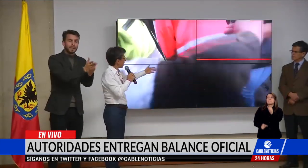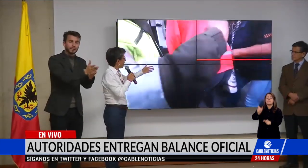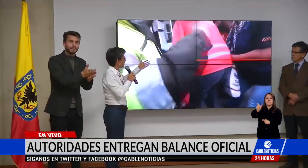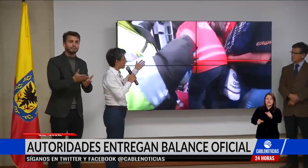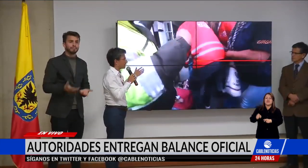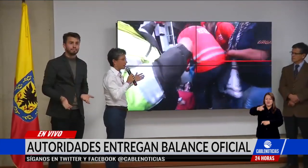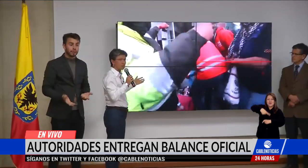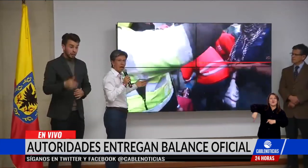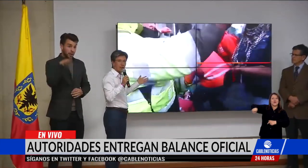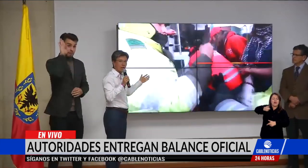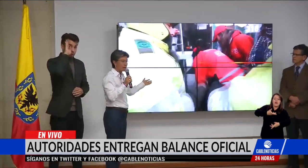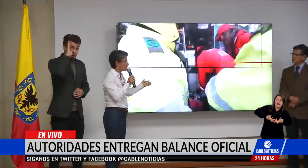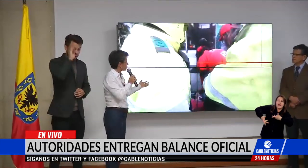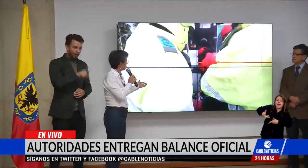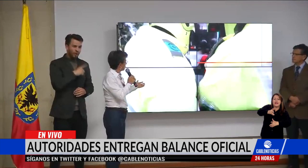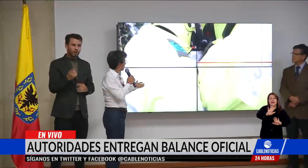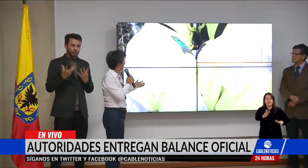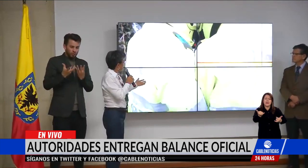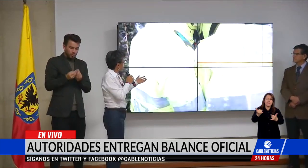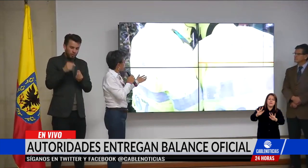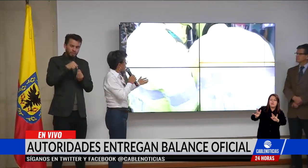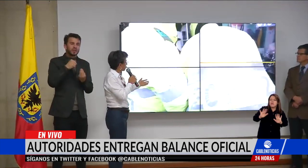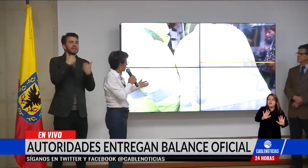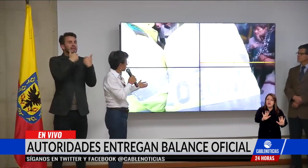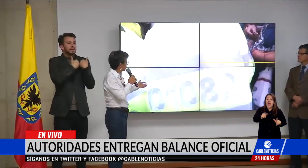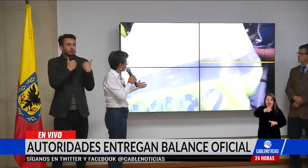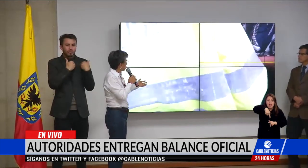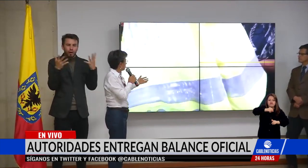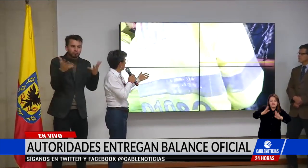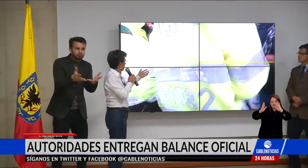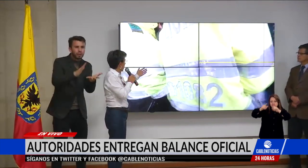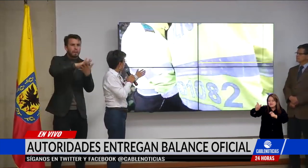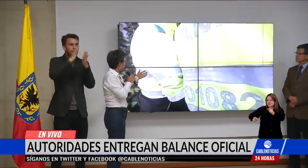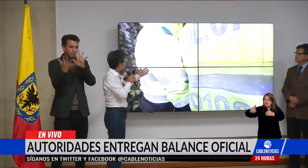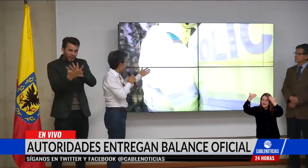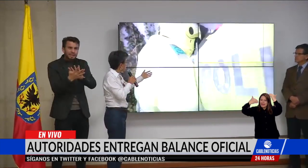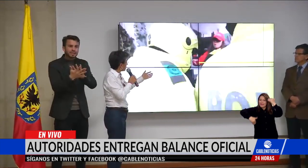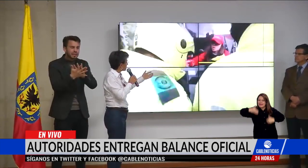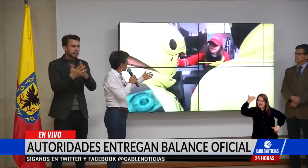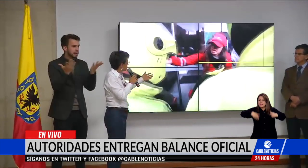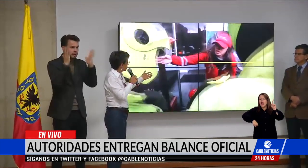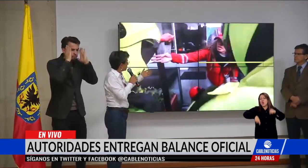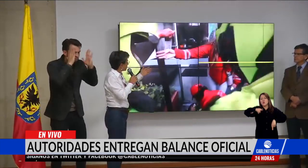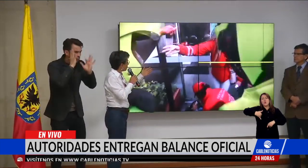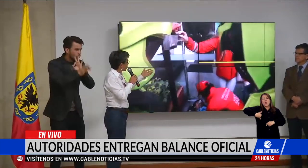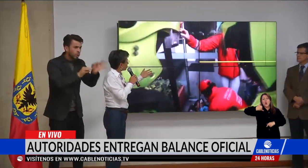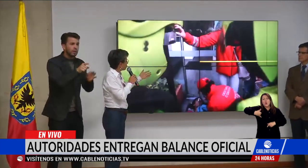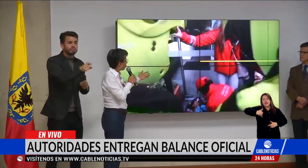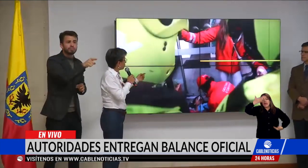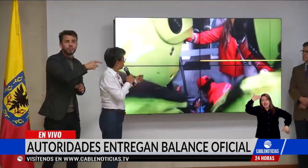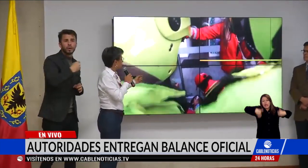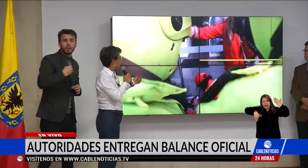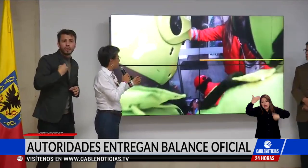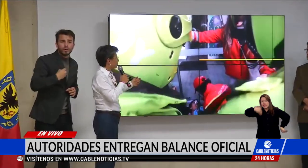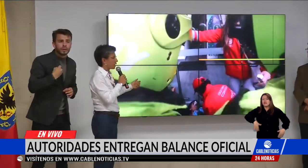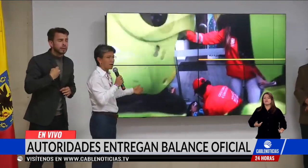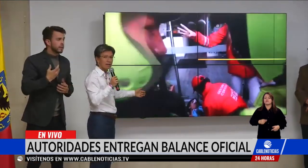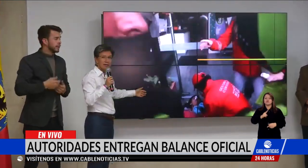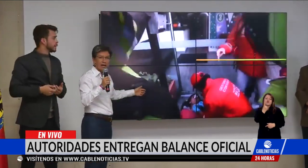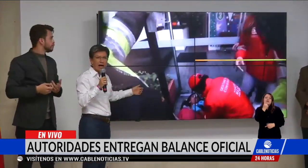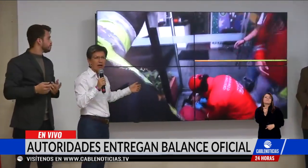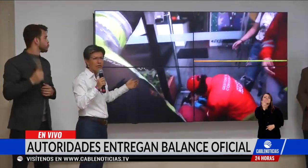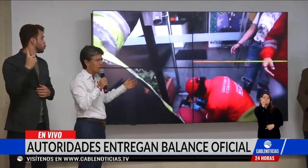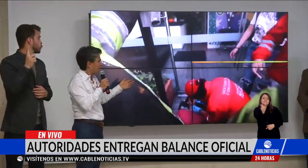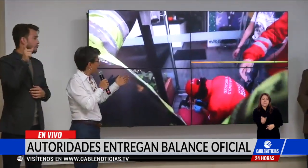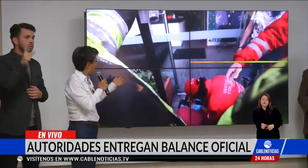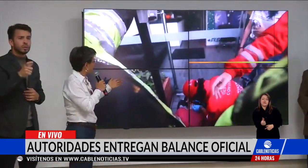convivencia atendieron a los heridos, dentro de los cuales hubo algunos jóvenes, también hubo una persona